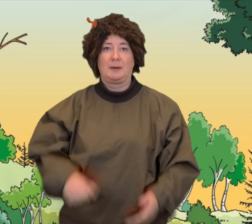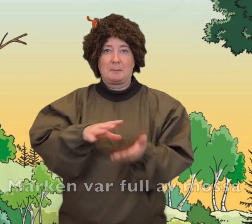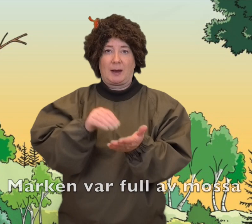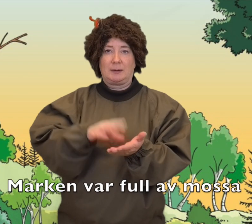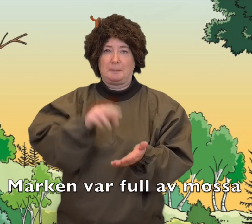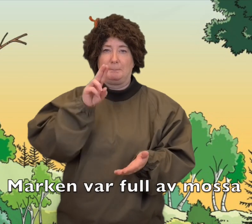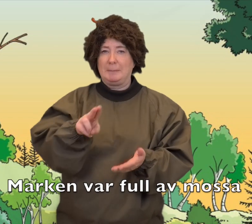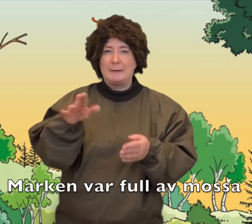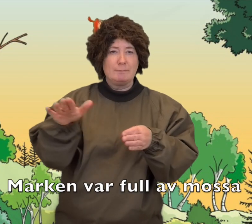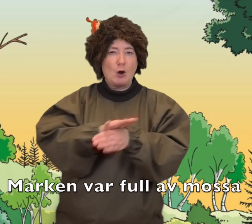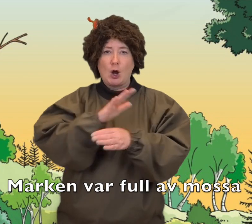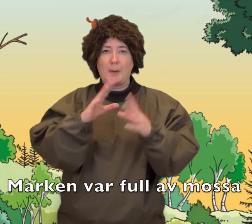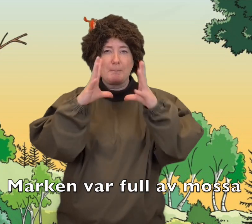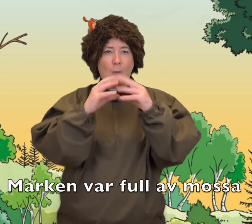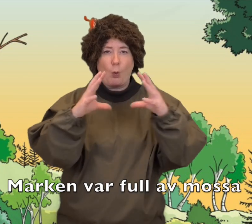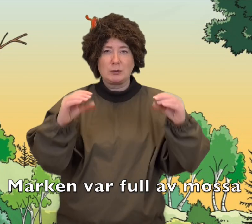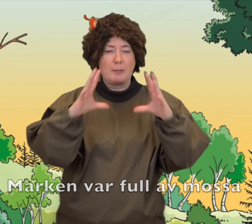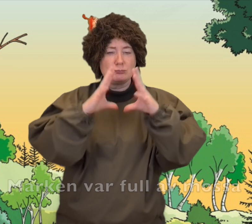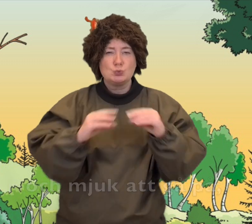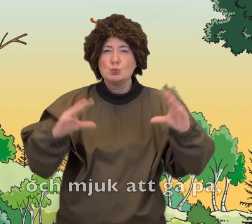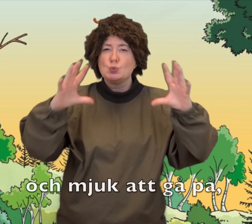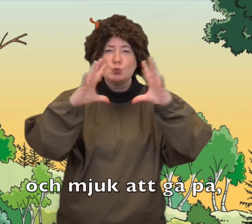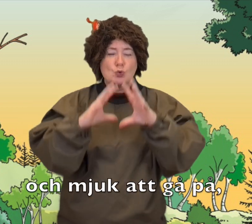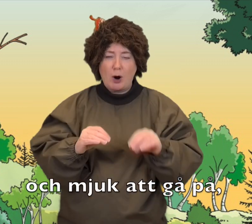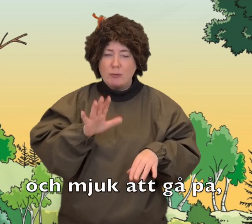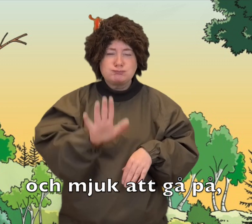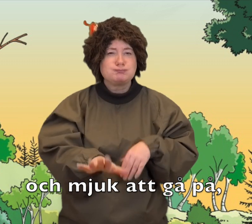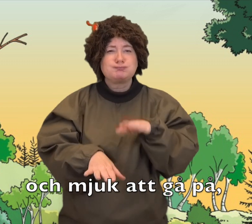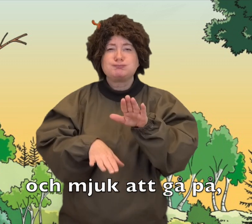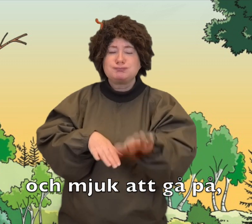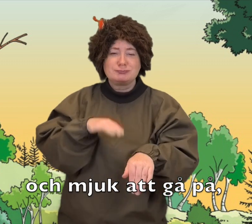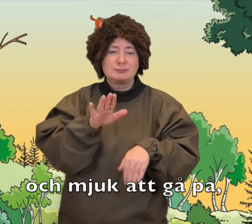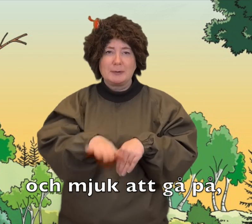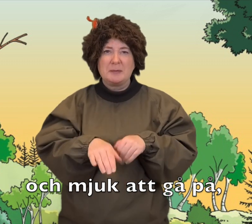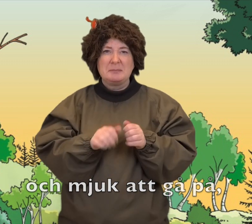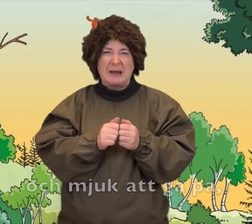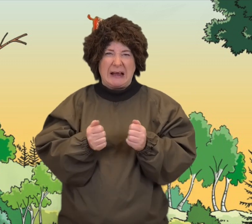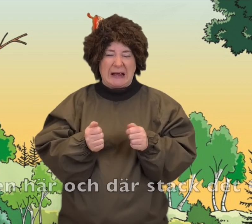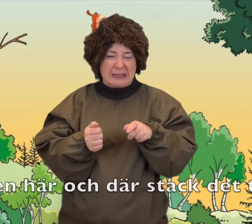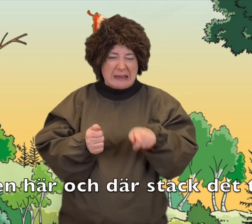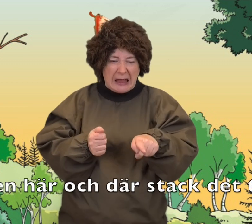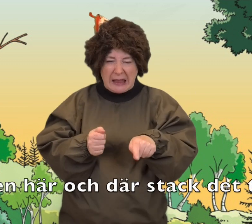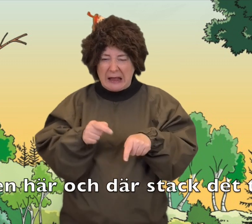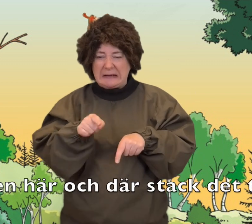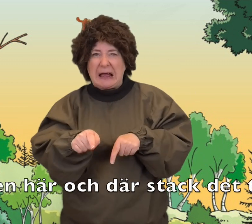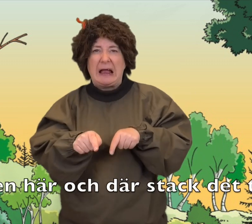Marken var full av mossa och mjuk att gå på. Men här och där